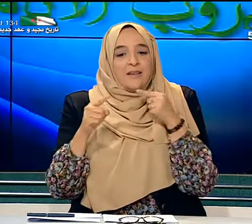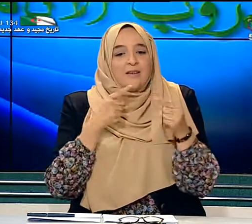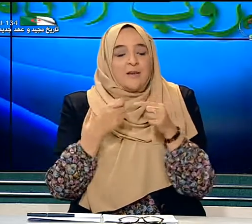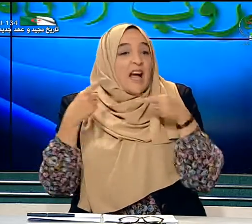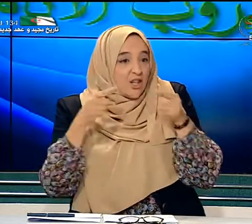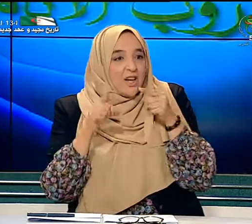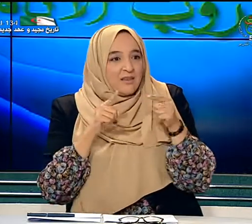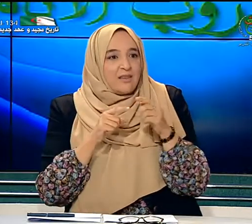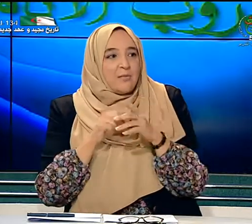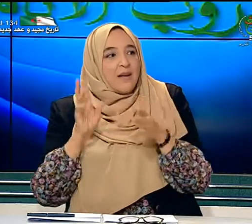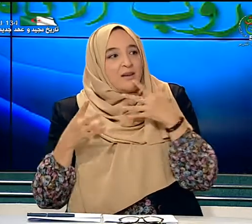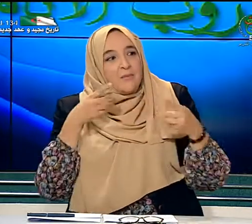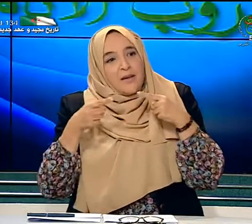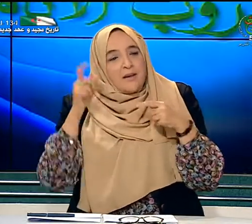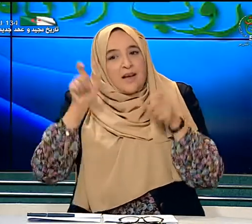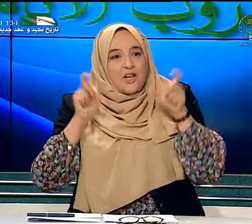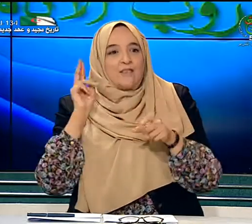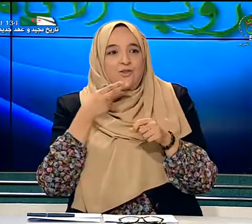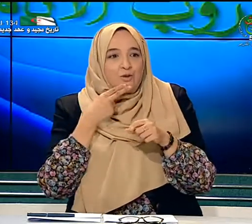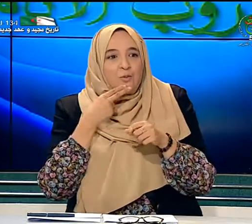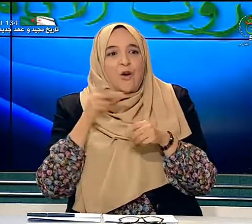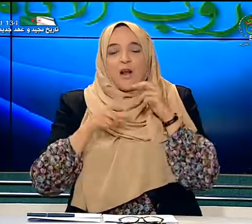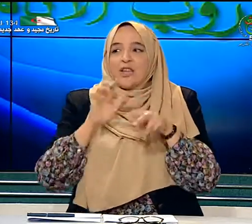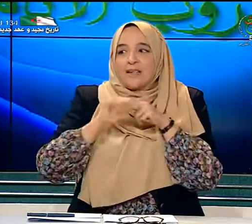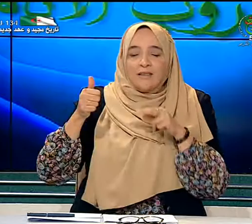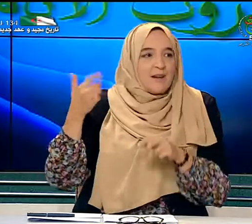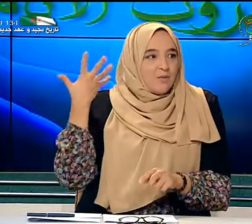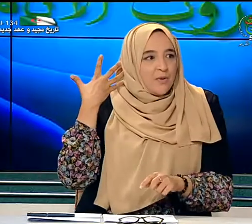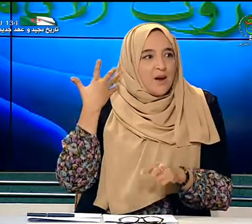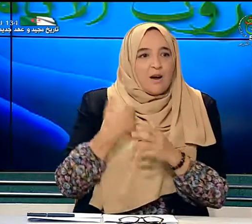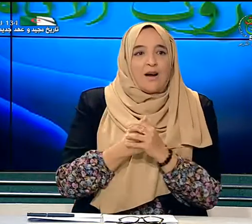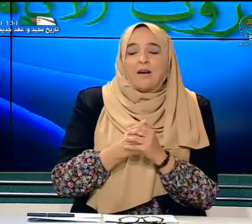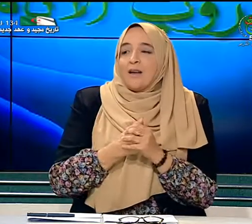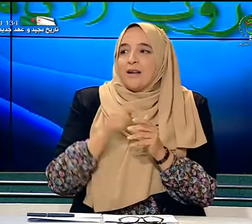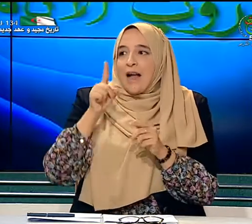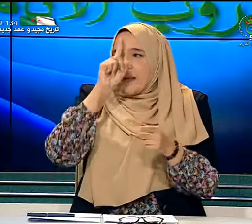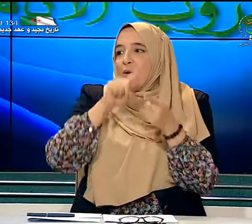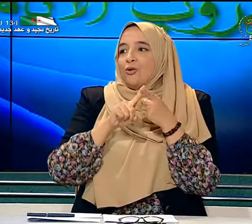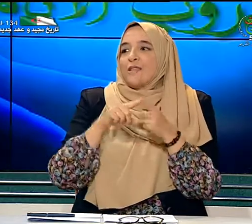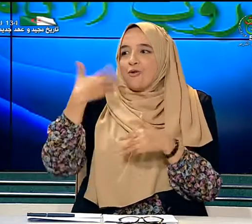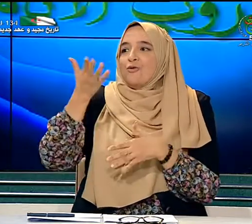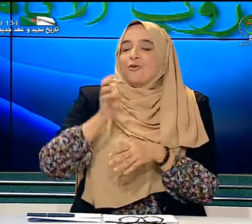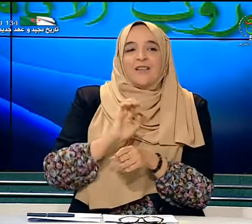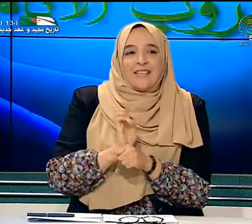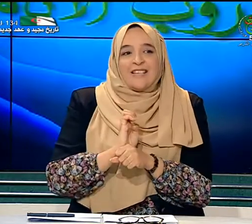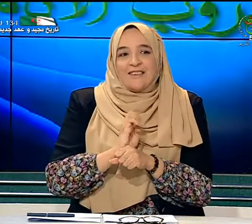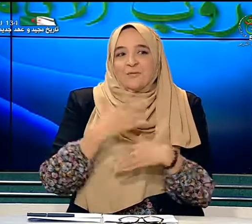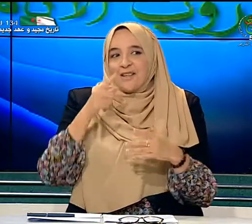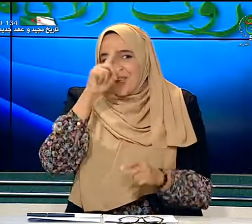نقاشات بين الأشخاص الصم والأشخاص الذين قاموا بالقوقعة هذا موضوع سيكون في حصة ما إن شاء